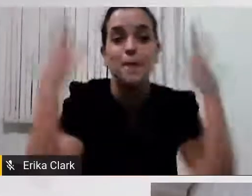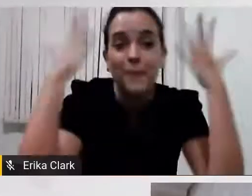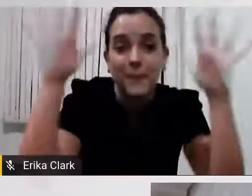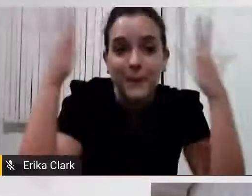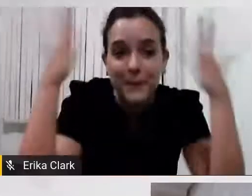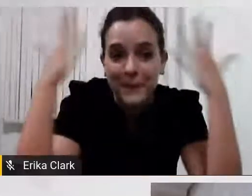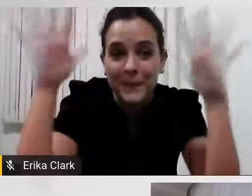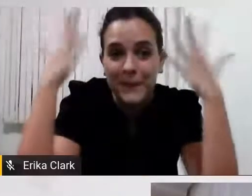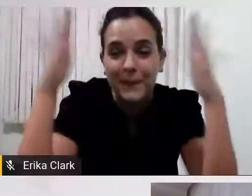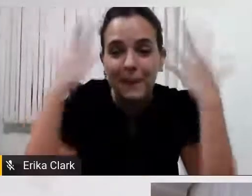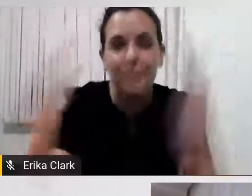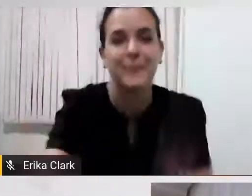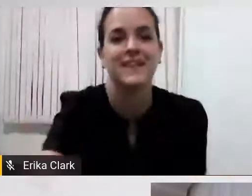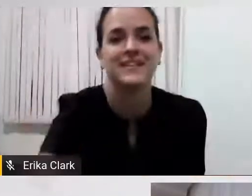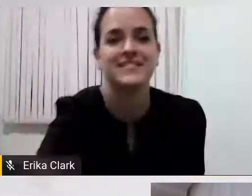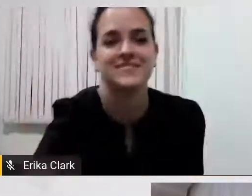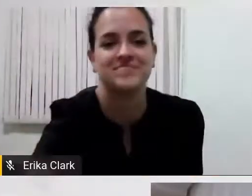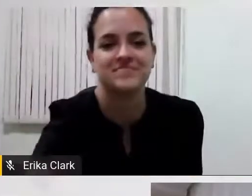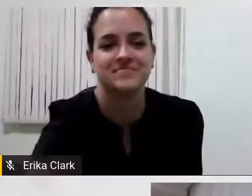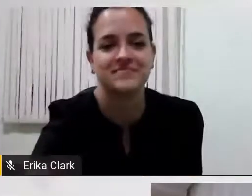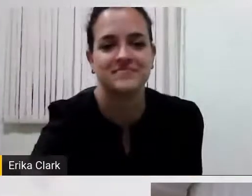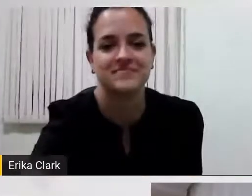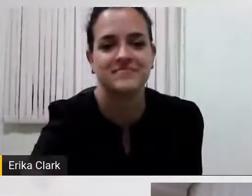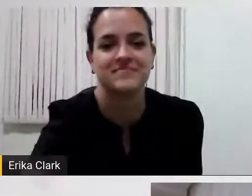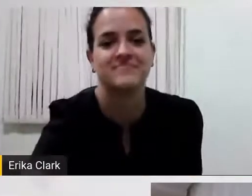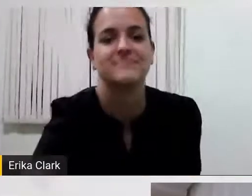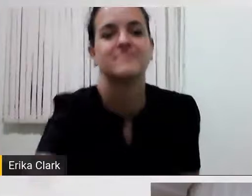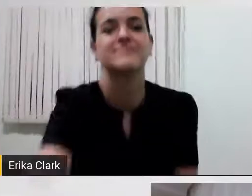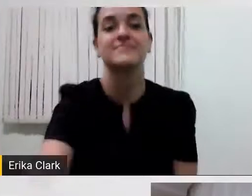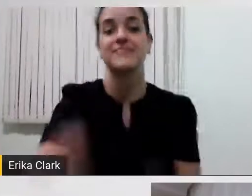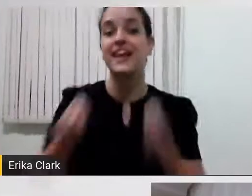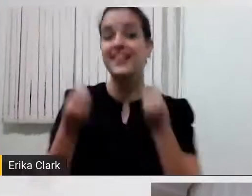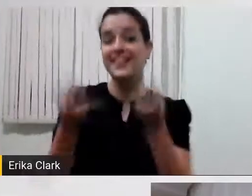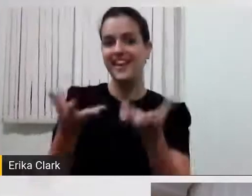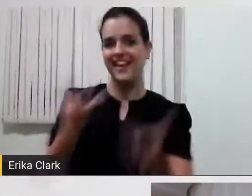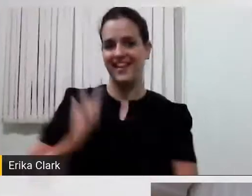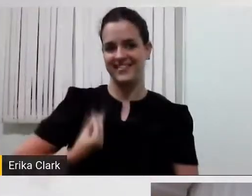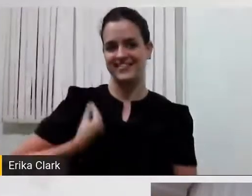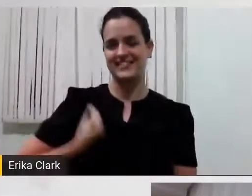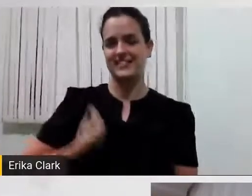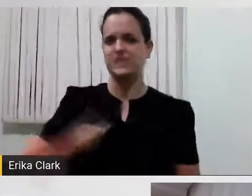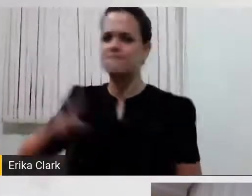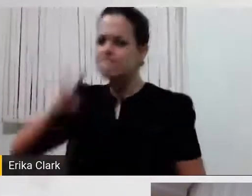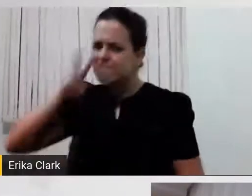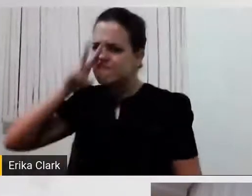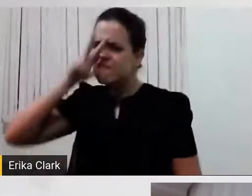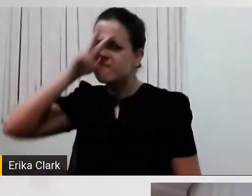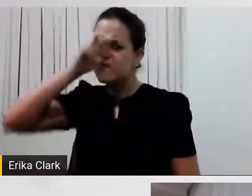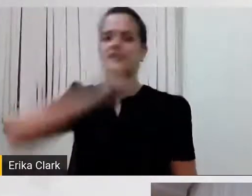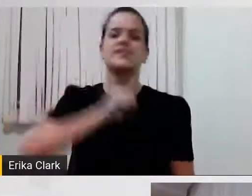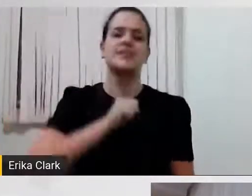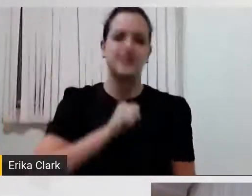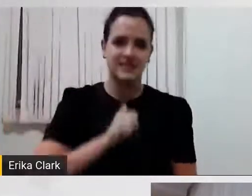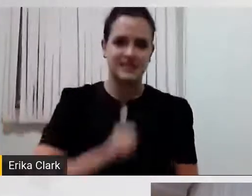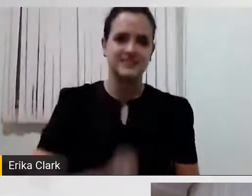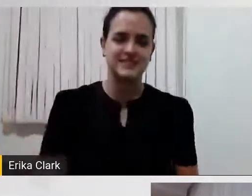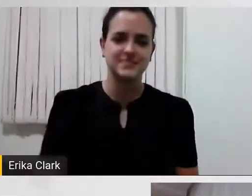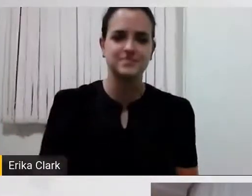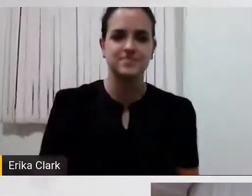parabéns, viva, festeje e dê a vida, fortaleça, não é? dê,